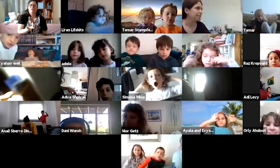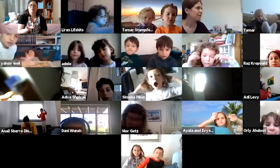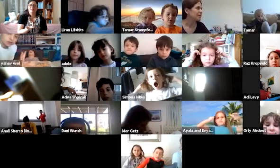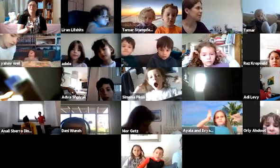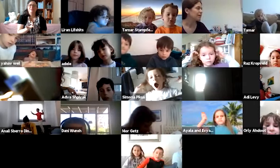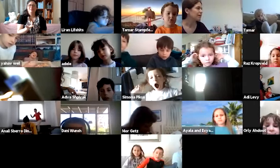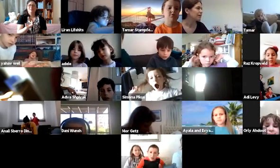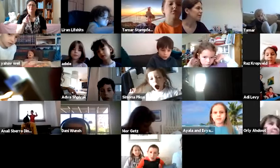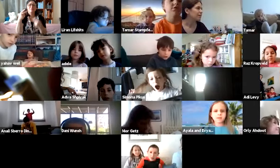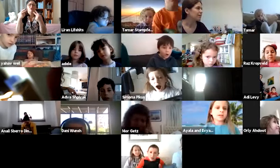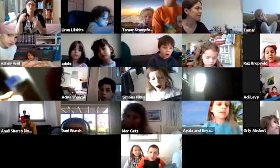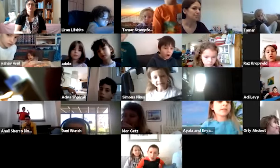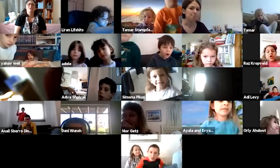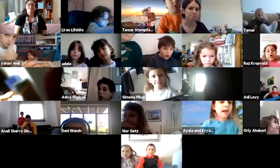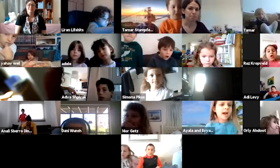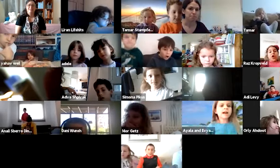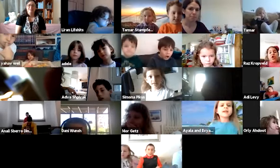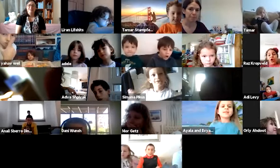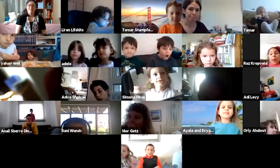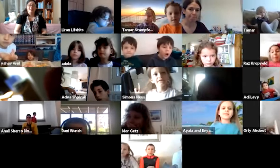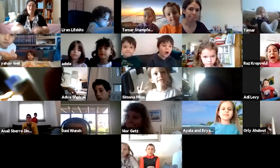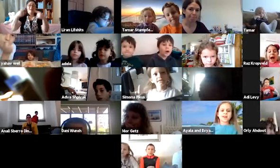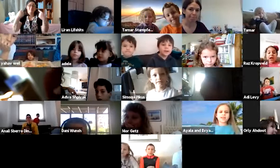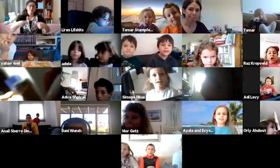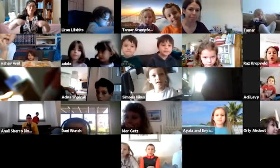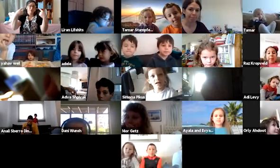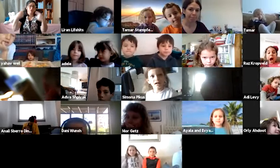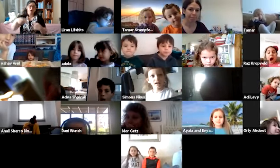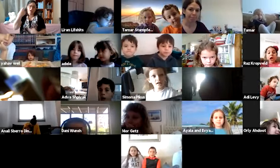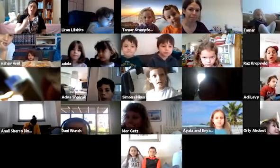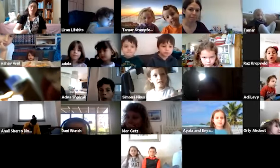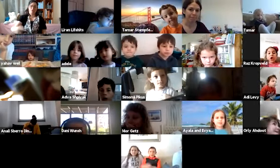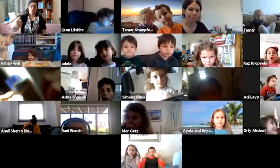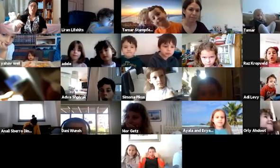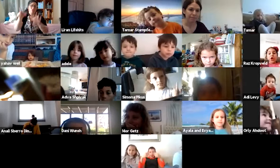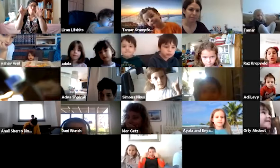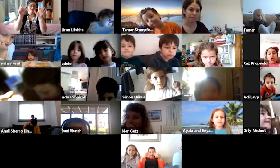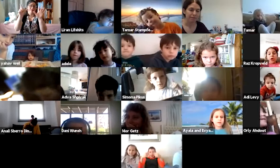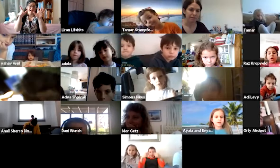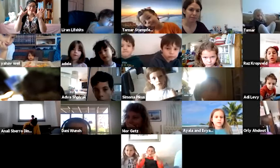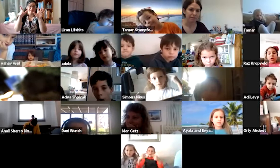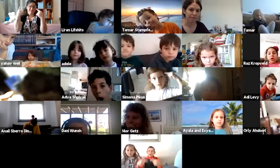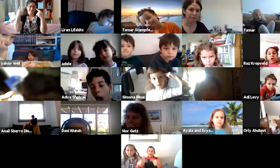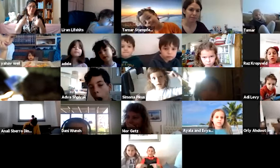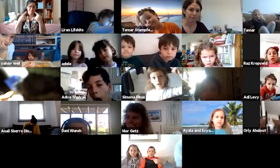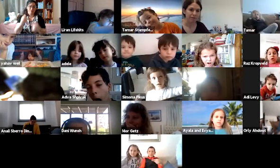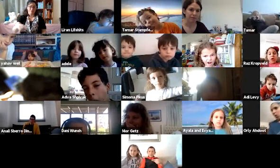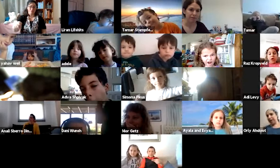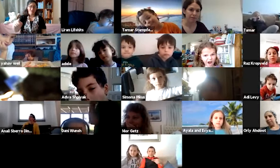שבתא? מה המשמעות של זה? זה הימים שיש לנו לאורך השבוע, נכון? יש לנו שבעה ימים בשבוע.